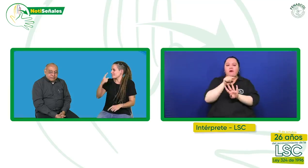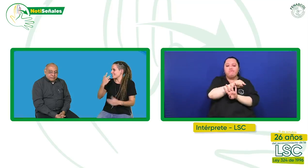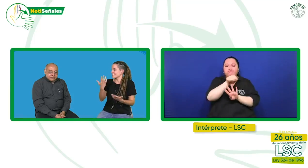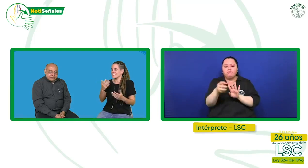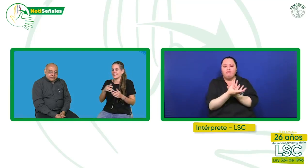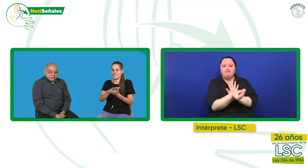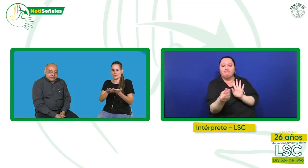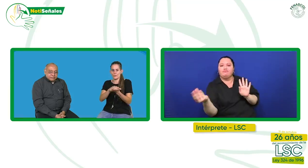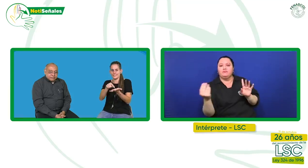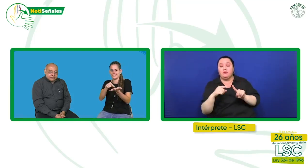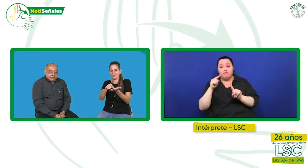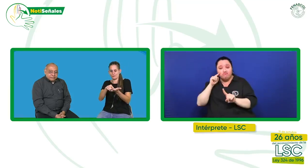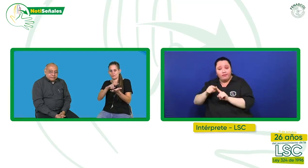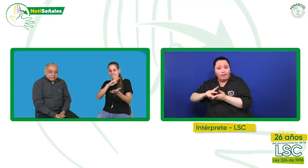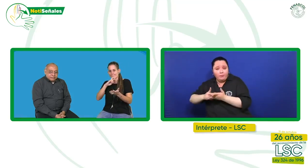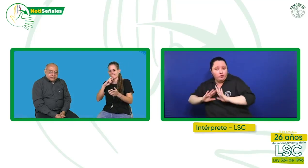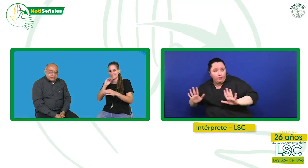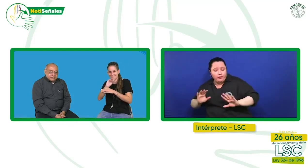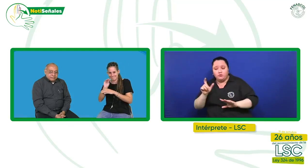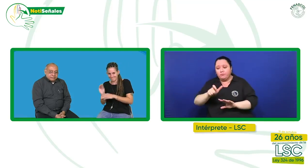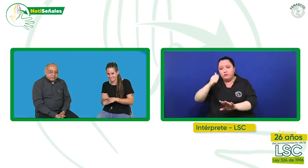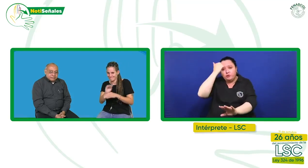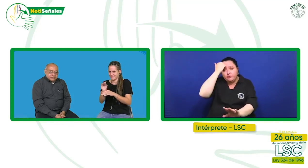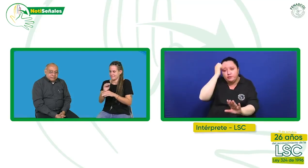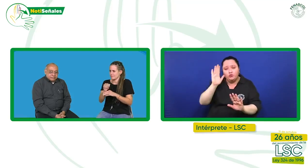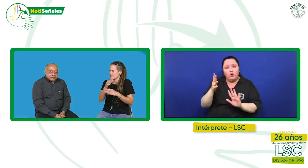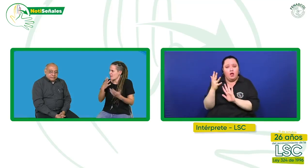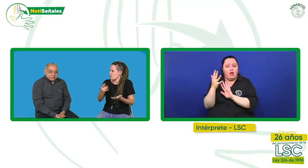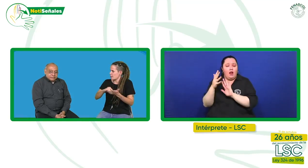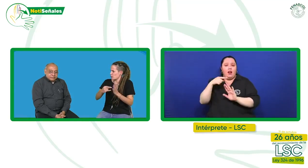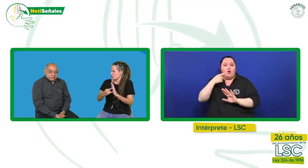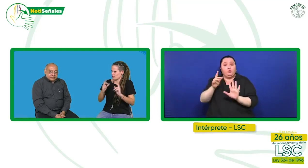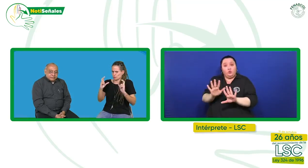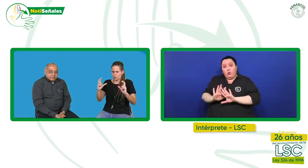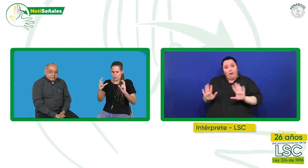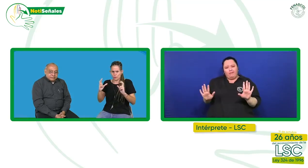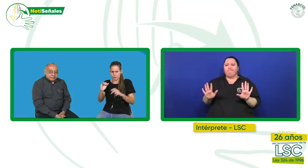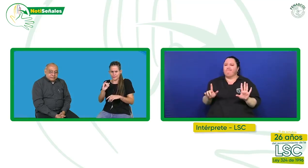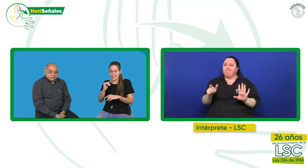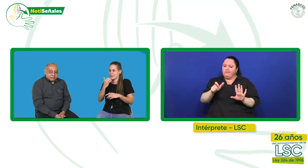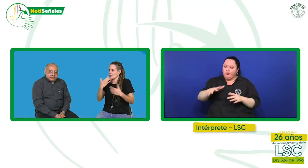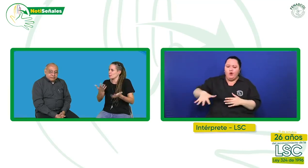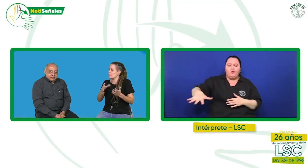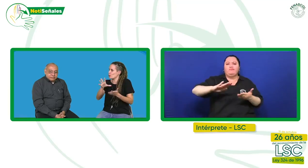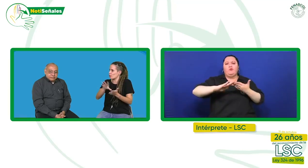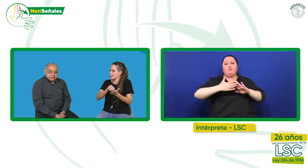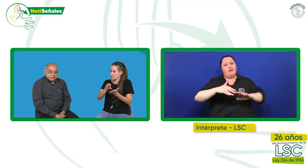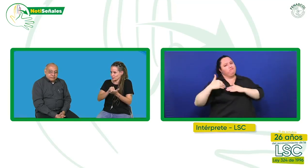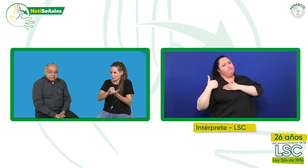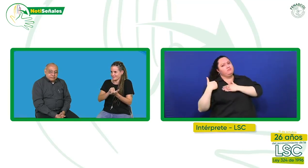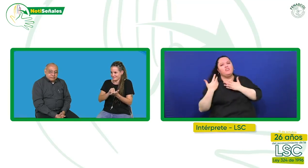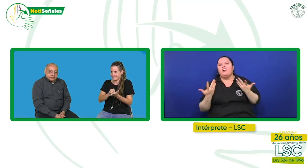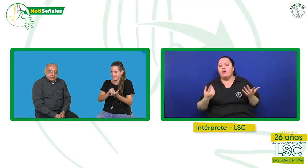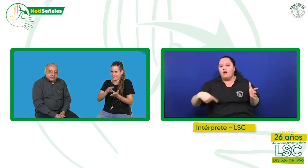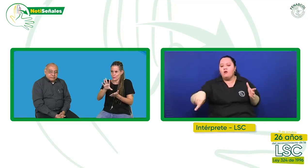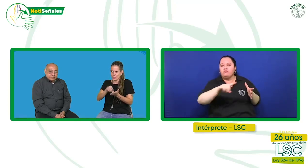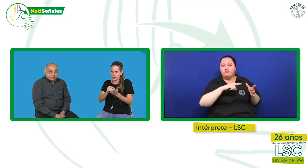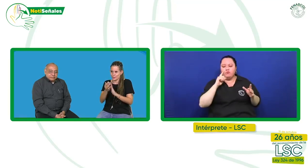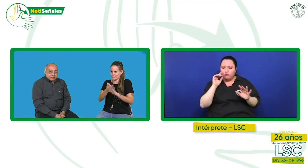solo a los intérpretes o a los profesores de la lengua. Sino que es responsabilidad de toda la comunidad el velar y proteger por esta lengua.